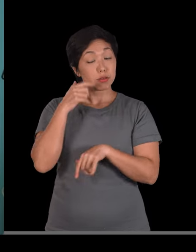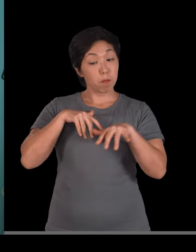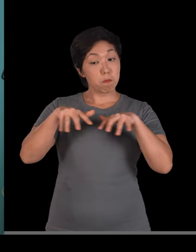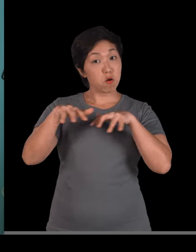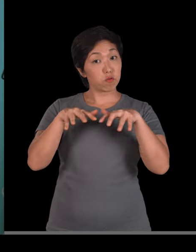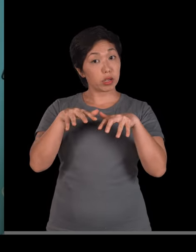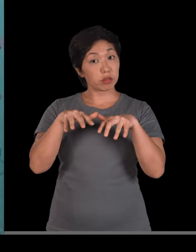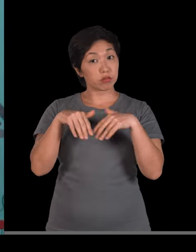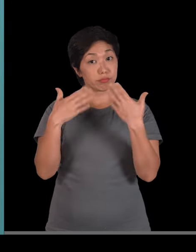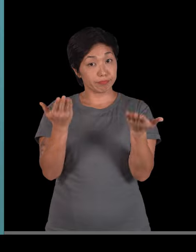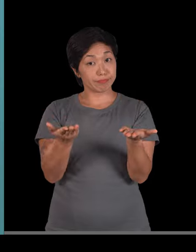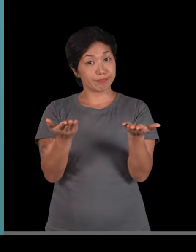falando desse aqui.